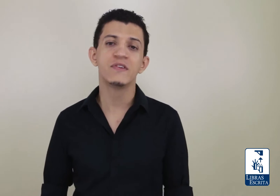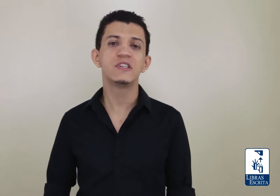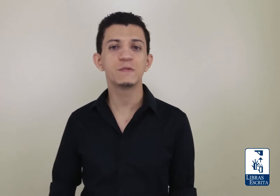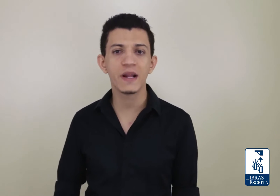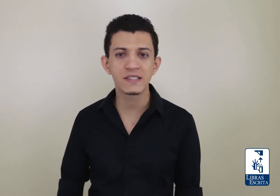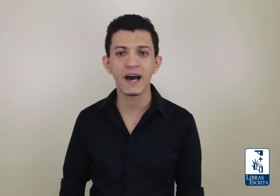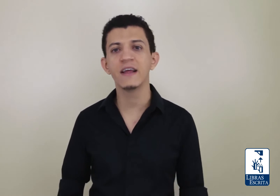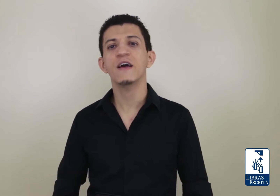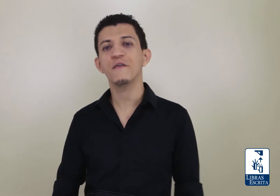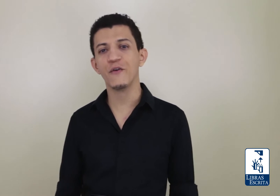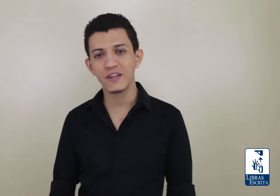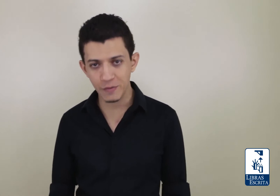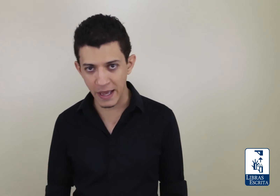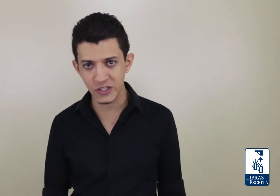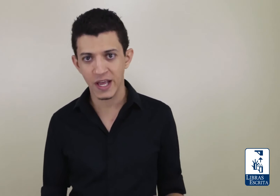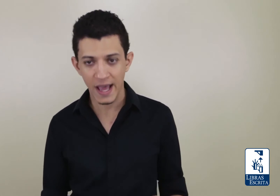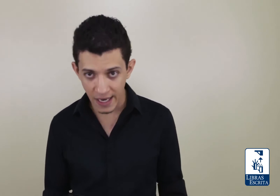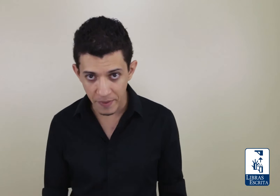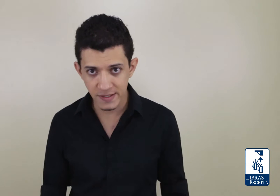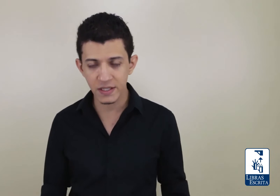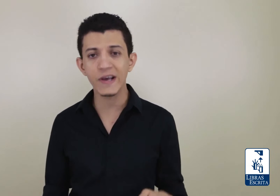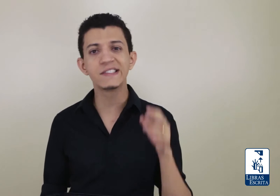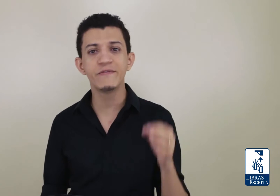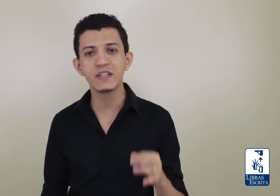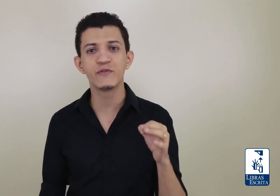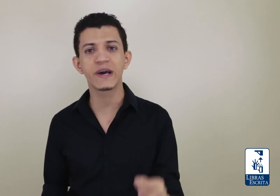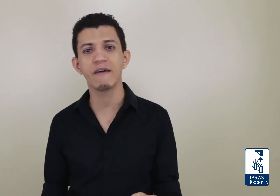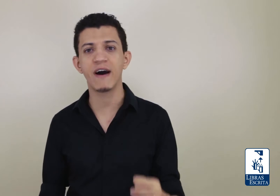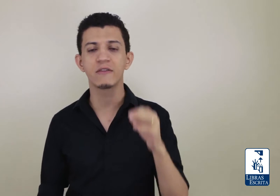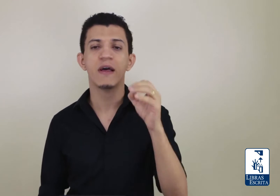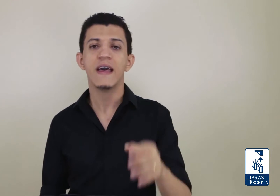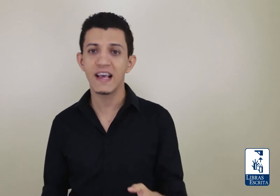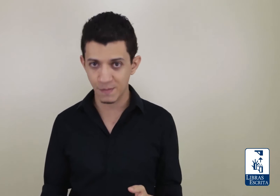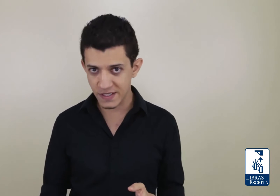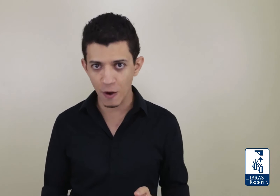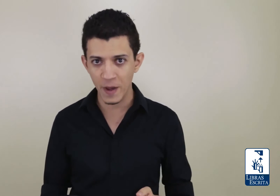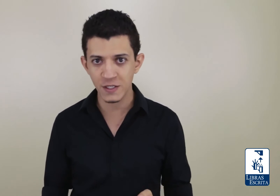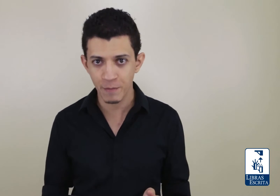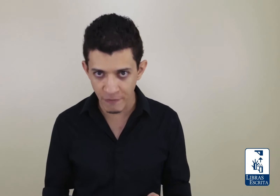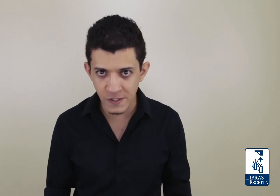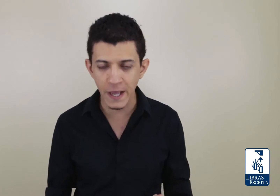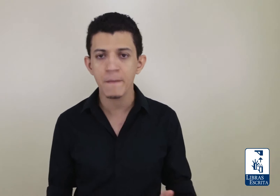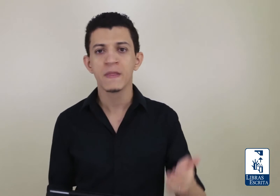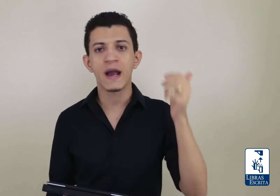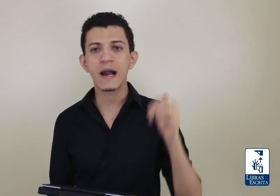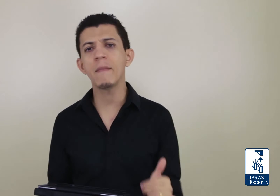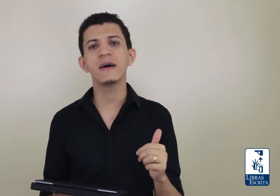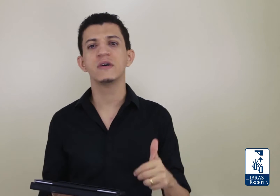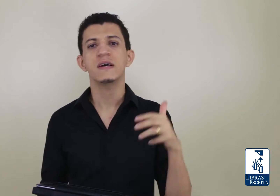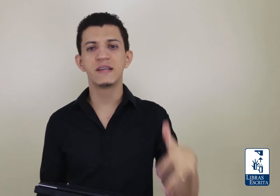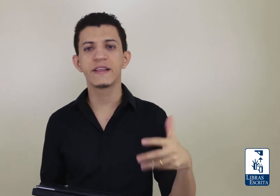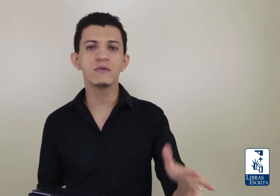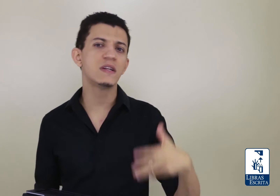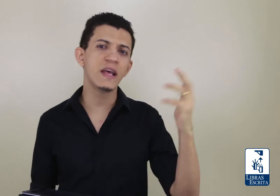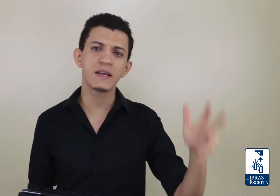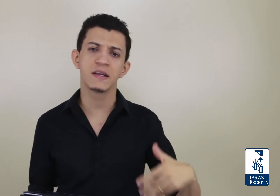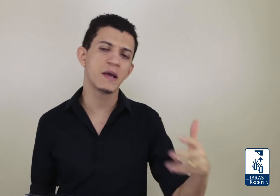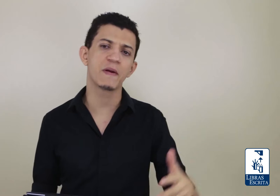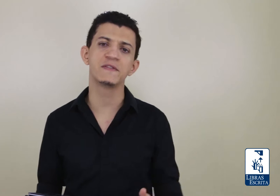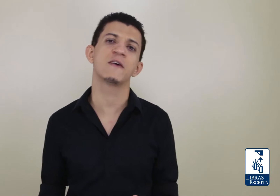de se expressarem fluentemente em Libras. Então, esse vídeo foi gravado especialmente para você. E aqui abaixo você tem os links aí para você